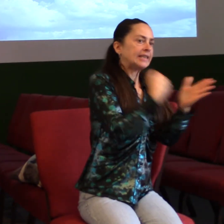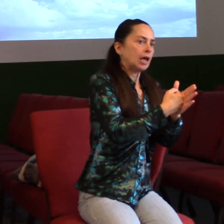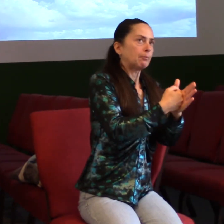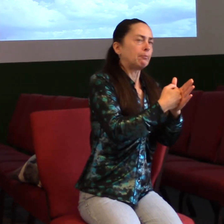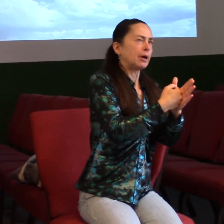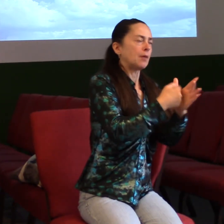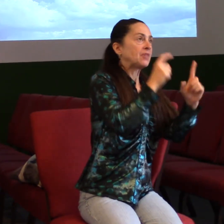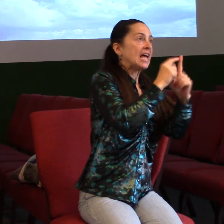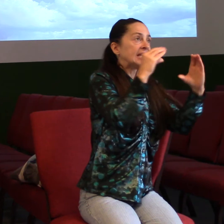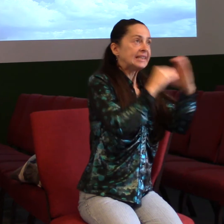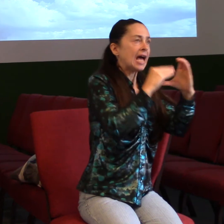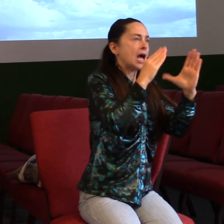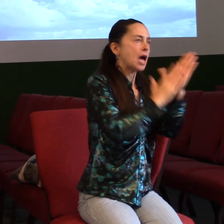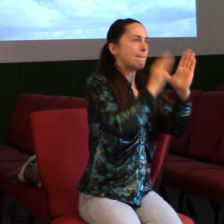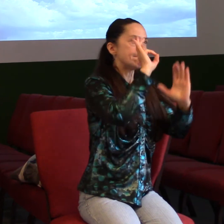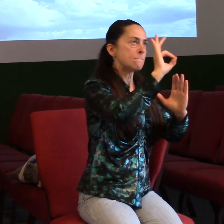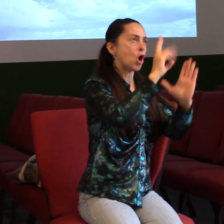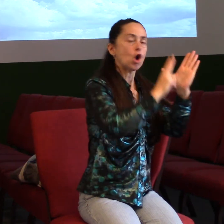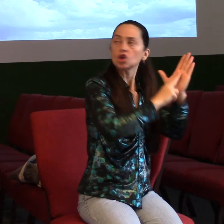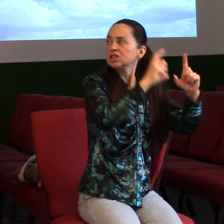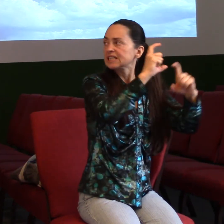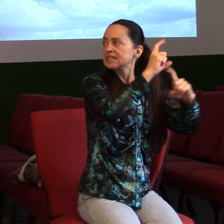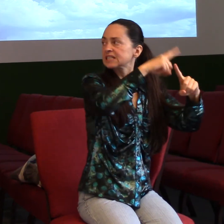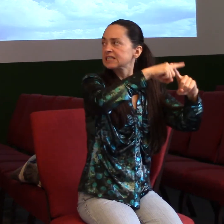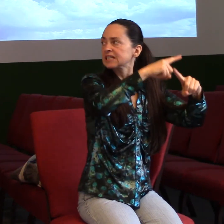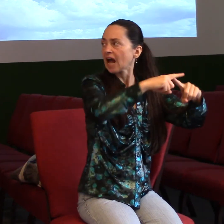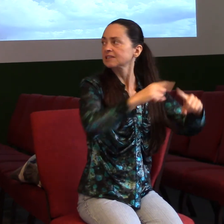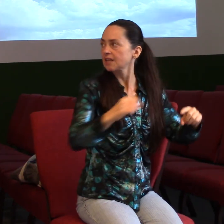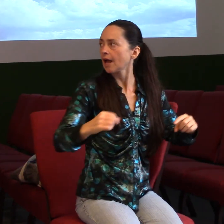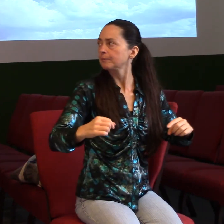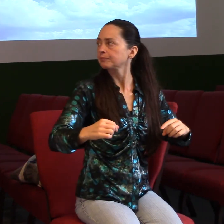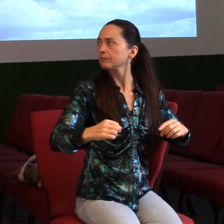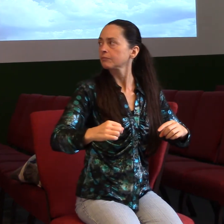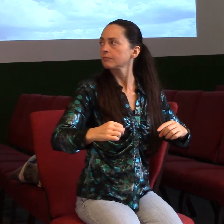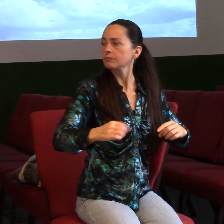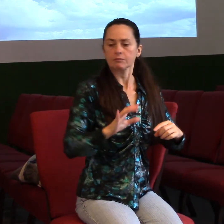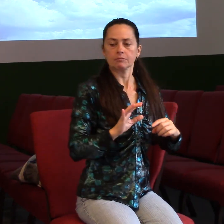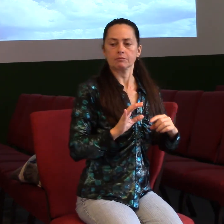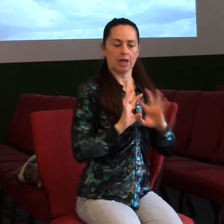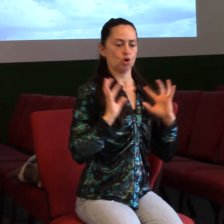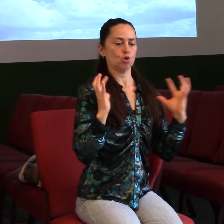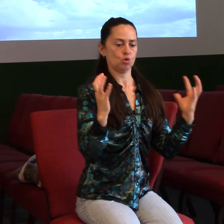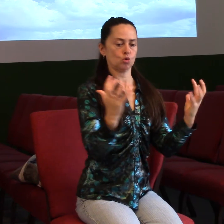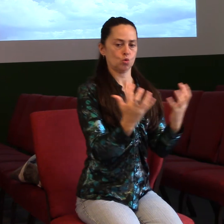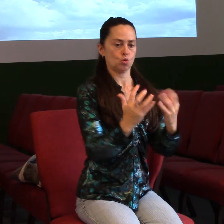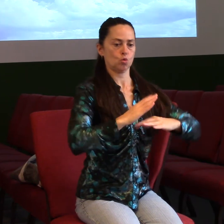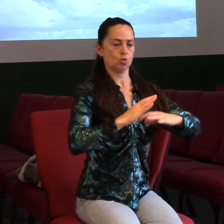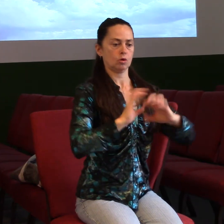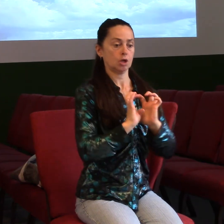že lidi se chytnou takhle, jako kdyby loktama k sobě, sednou si na zem, vytvoří kruh a další hromada lidí má za okolí